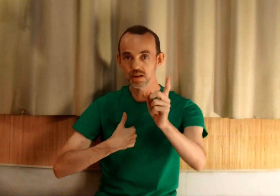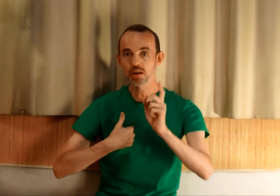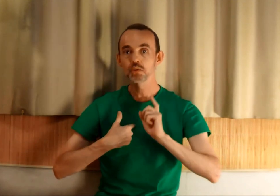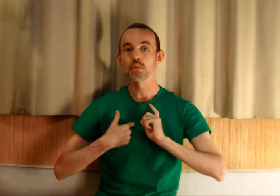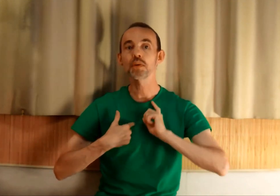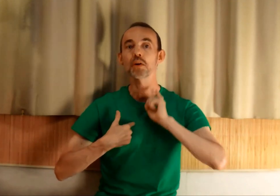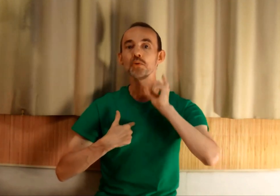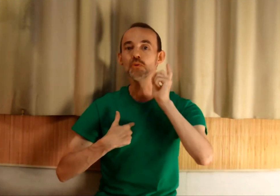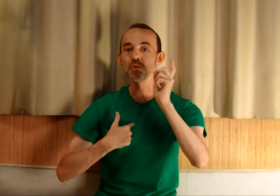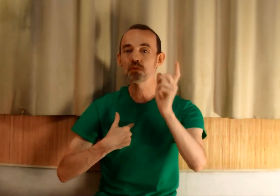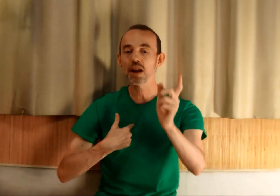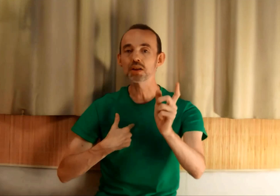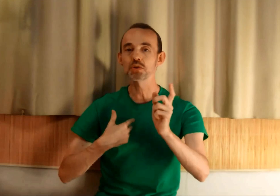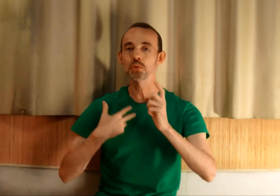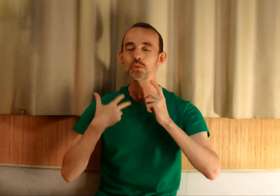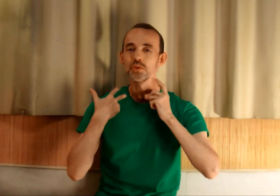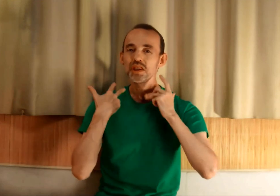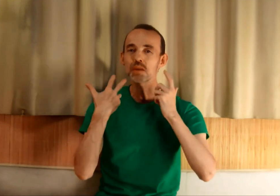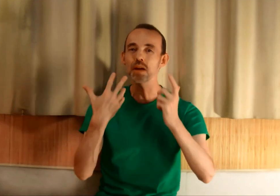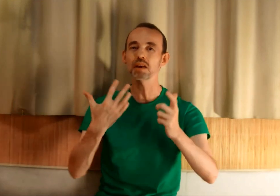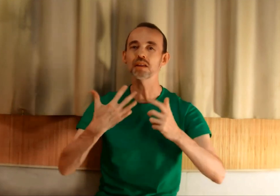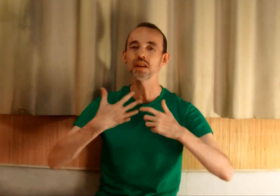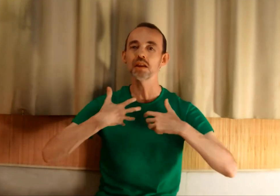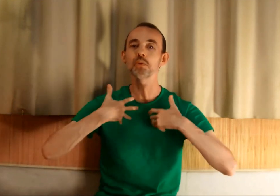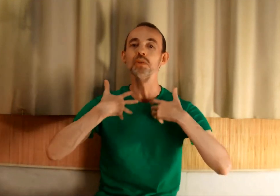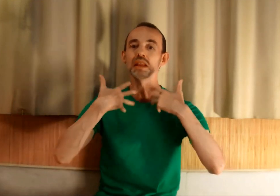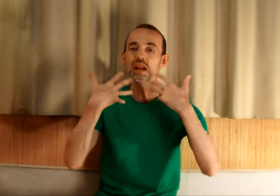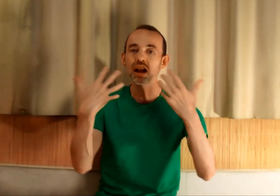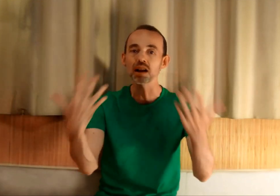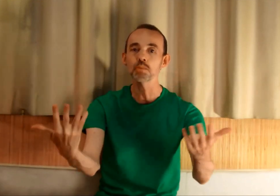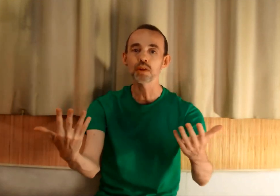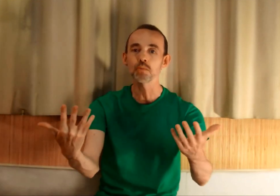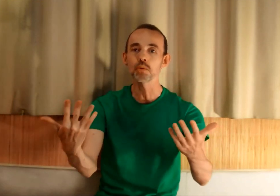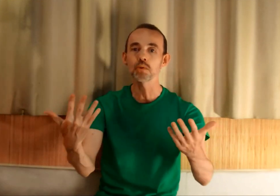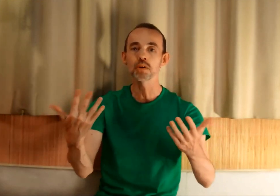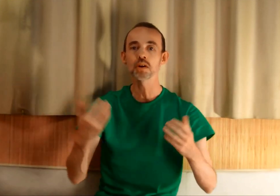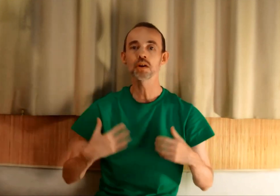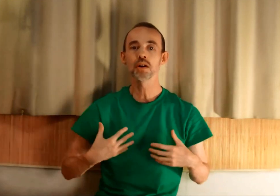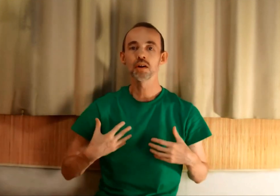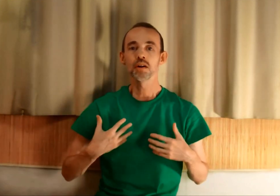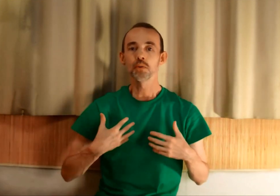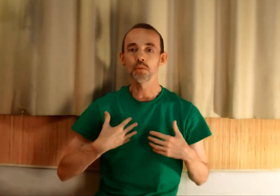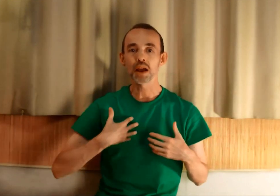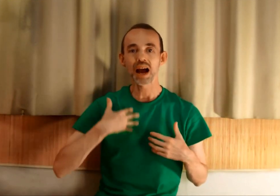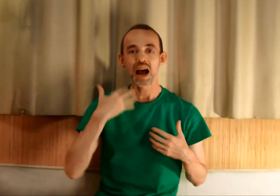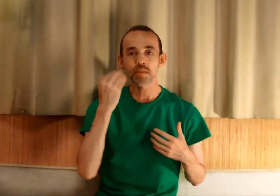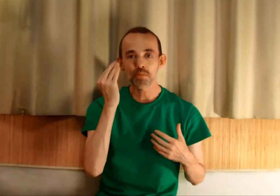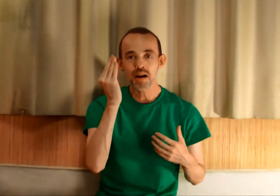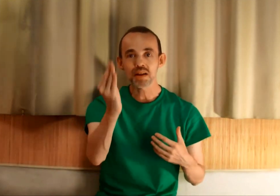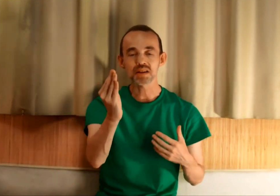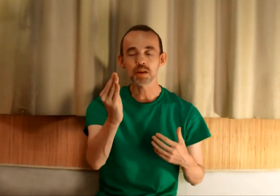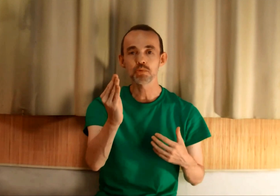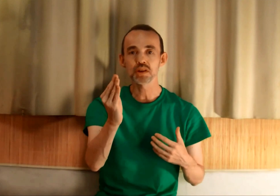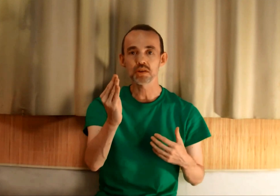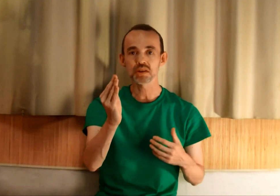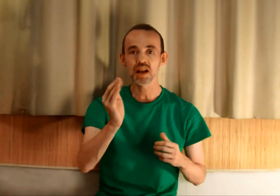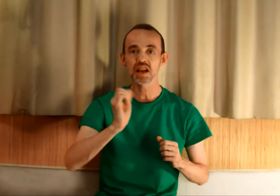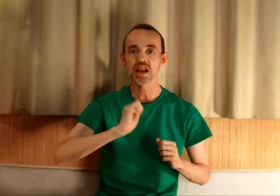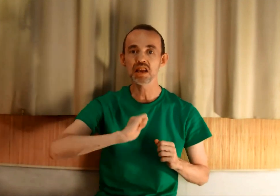de faire une nouvelle action, de dire ma vérité, de déclarer mon amour, de faire un pas vers ce qui le plus essentiel, et